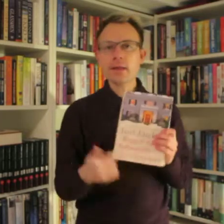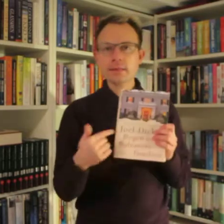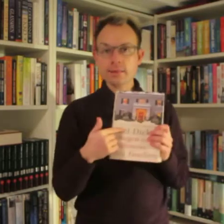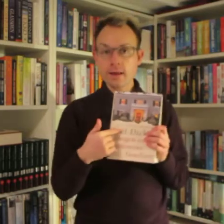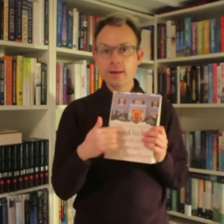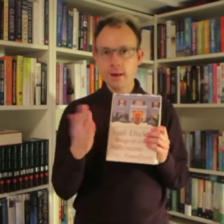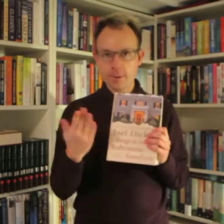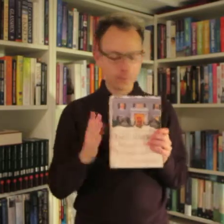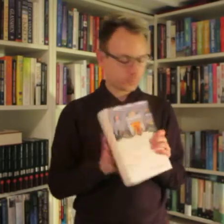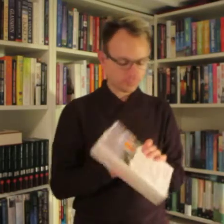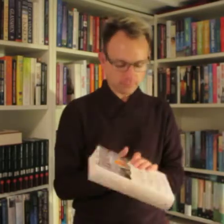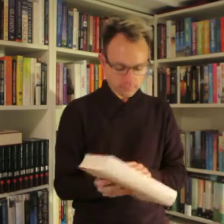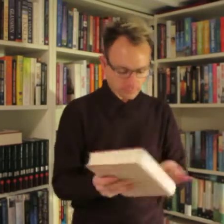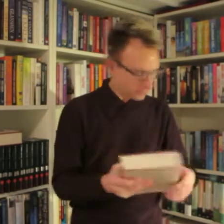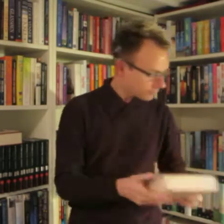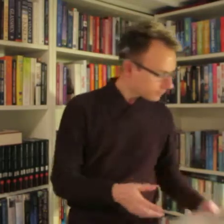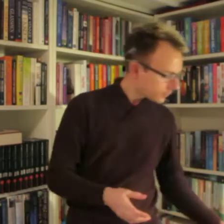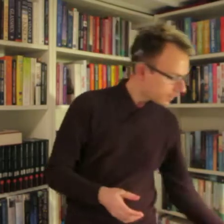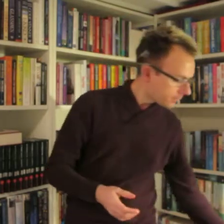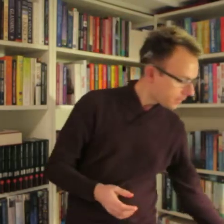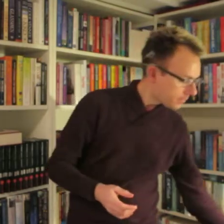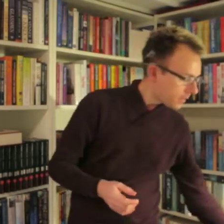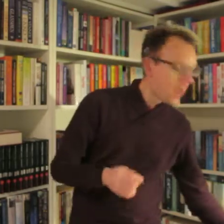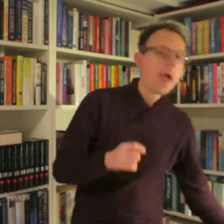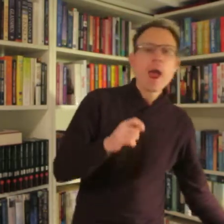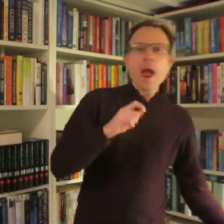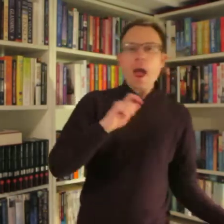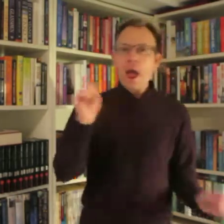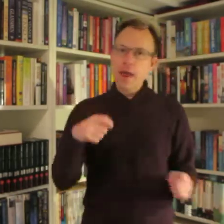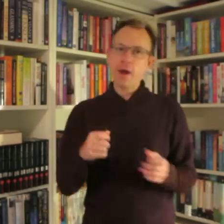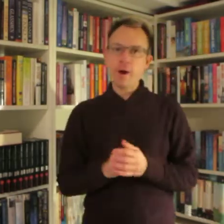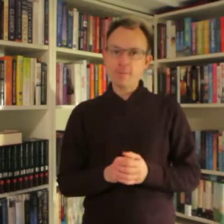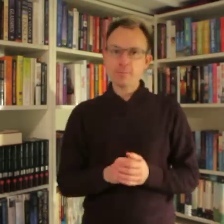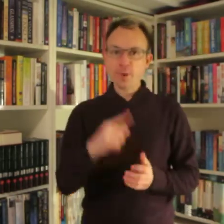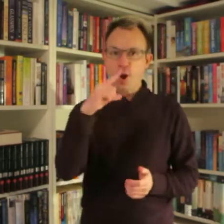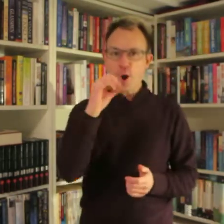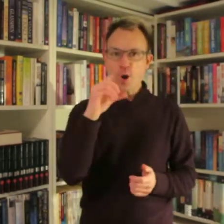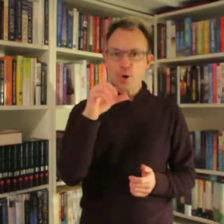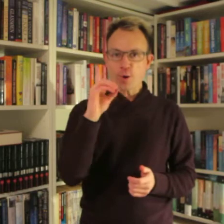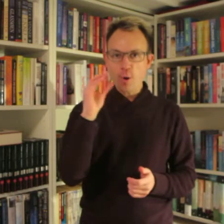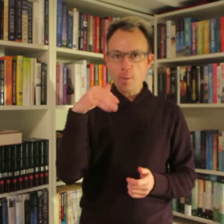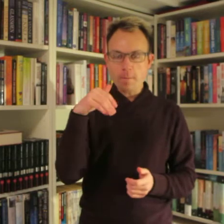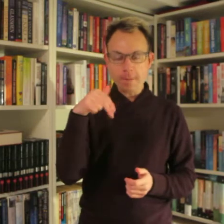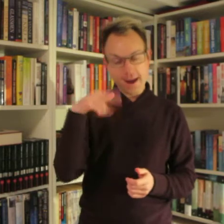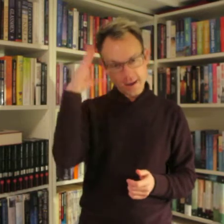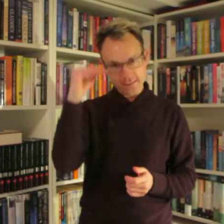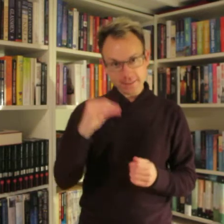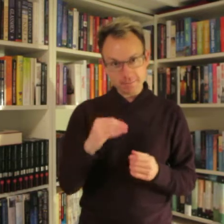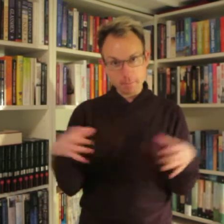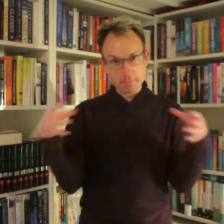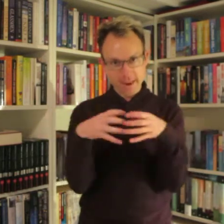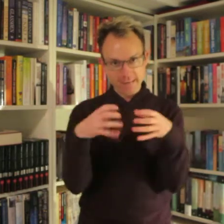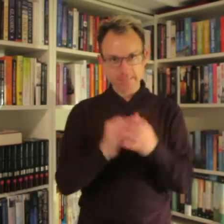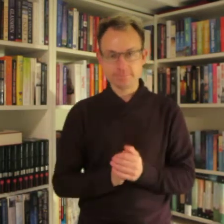Den der bog handler om Goldman-banden.